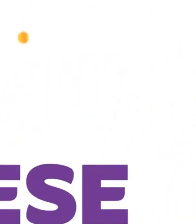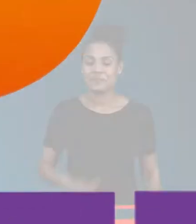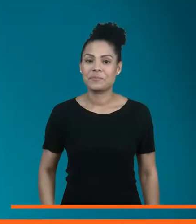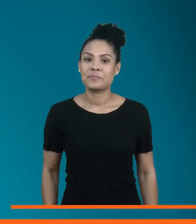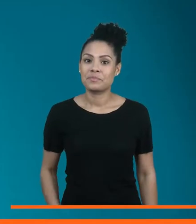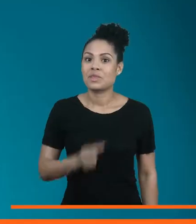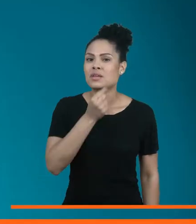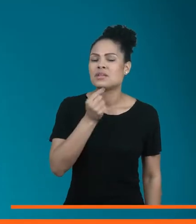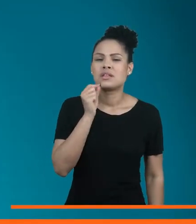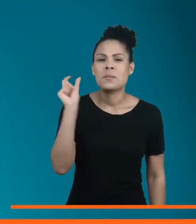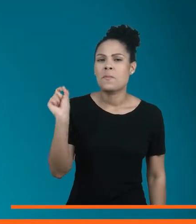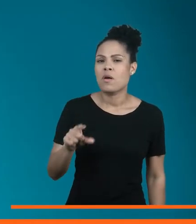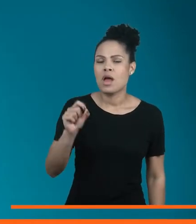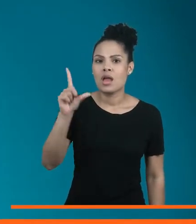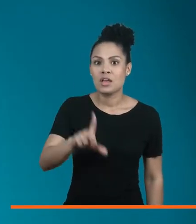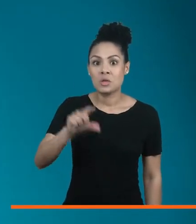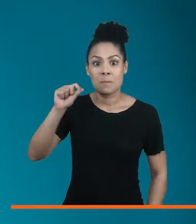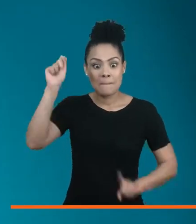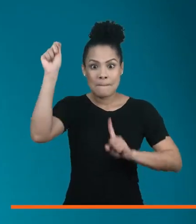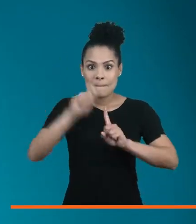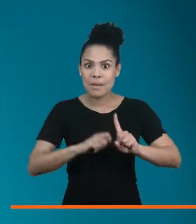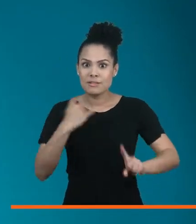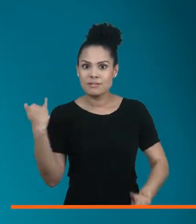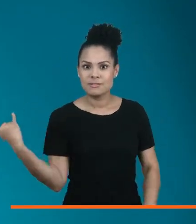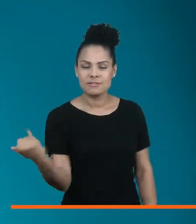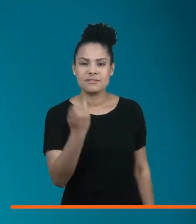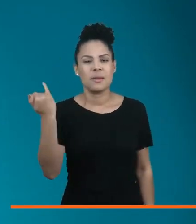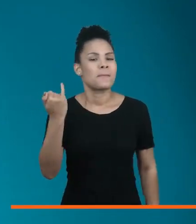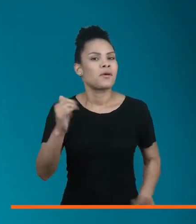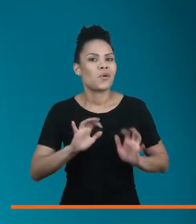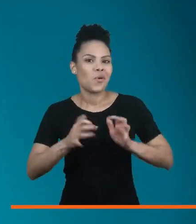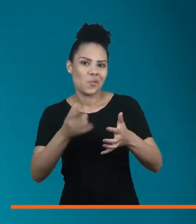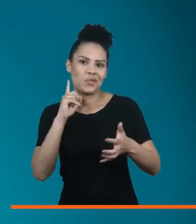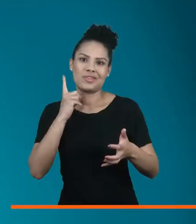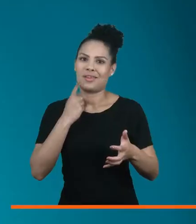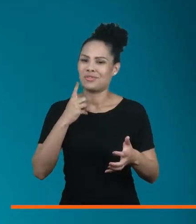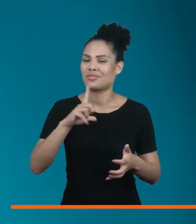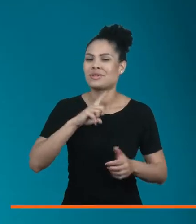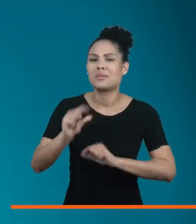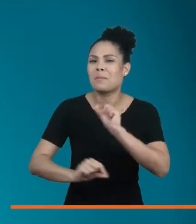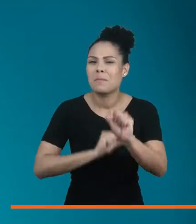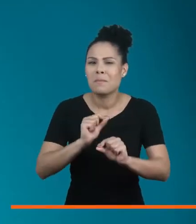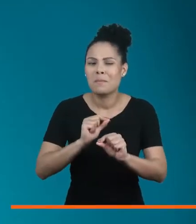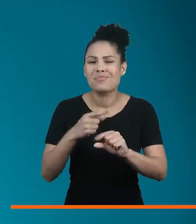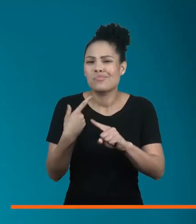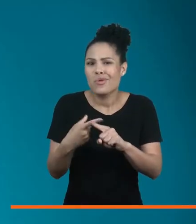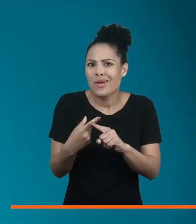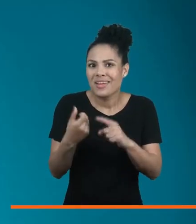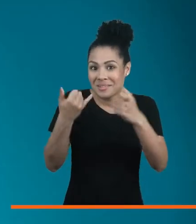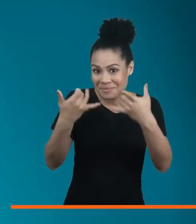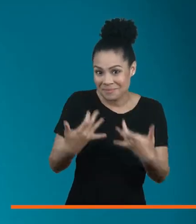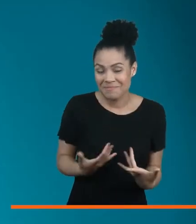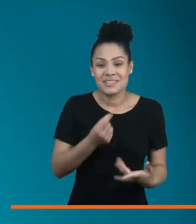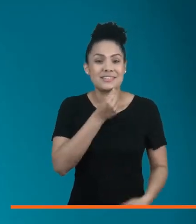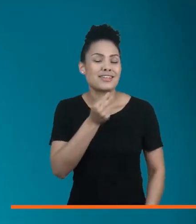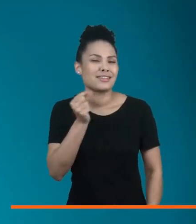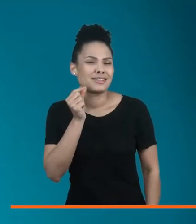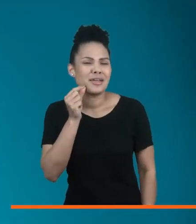O que é o Setembro Azul? Bom, o Setembro Azul foi escolhido como o mês mais importante do ano para a comunidade surda. E isso tem uma